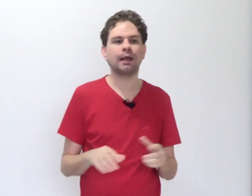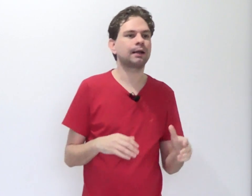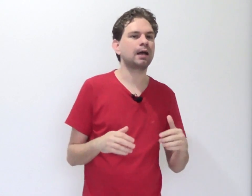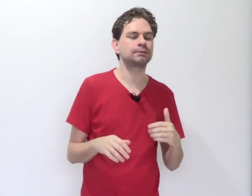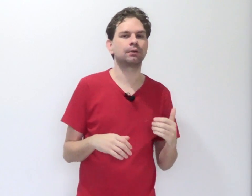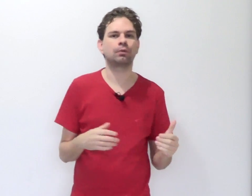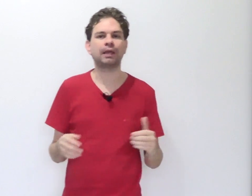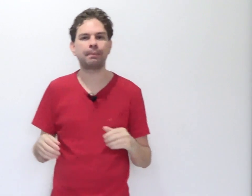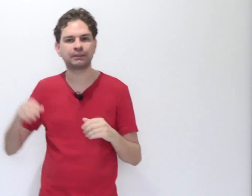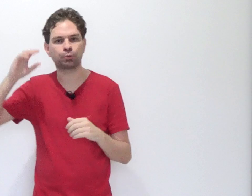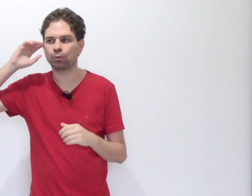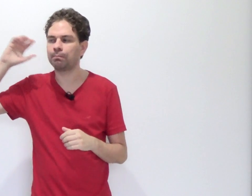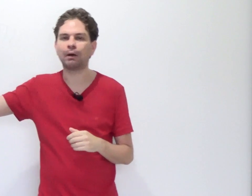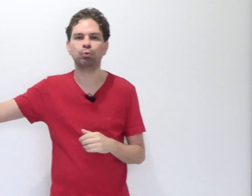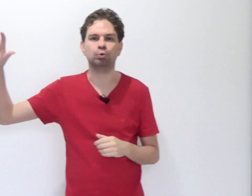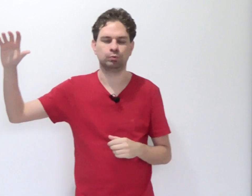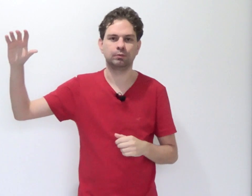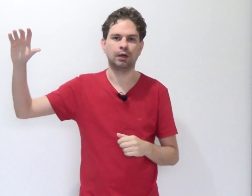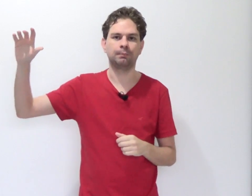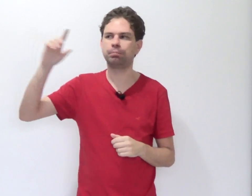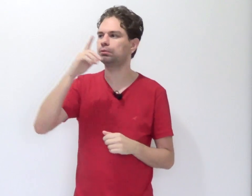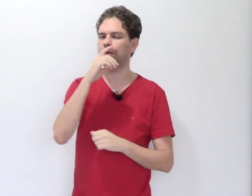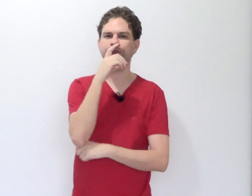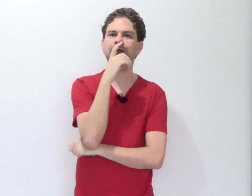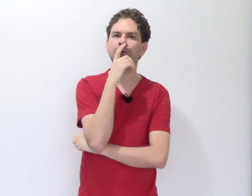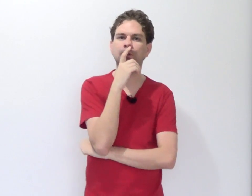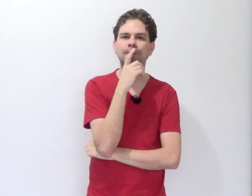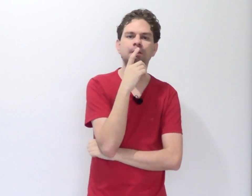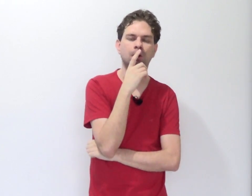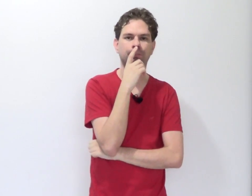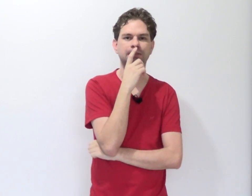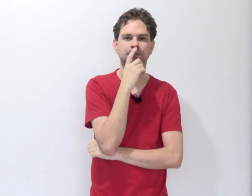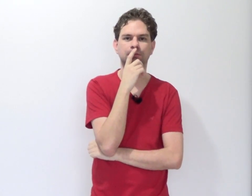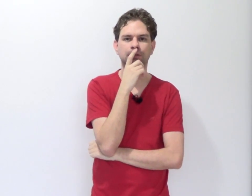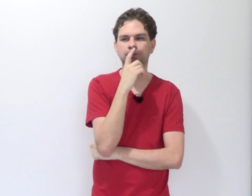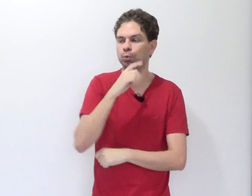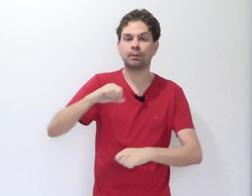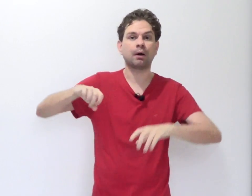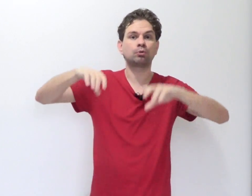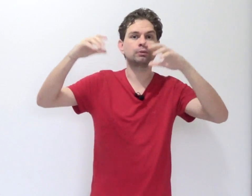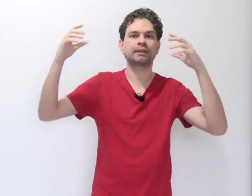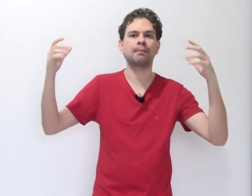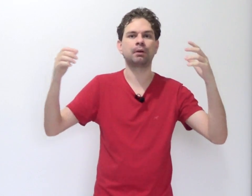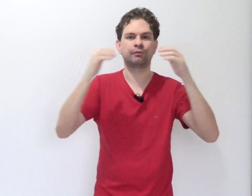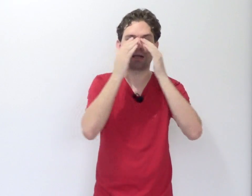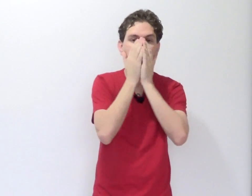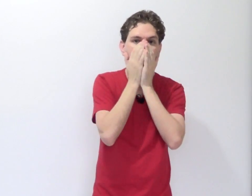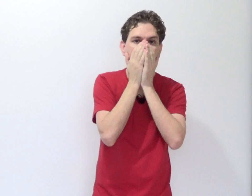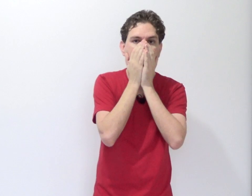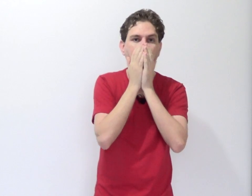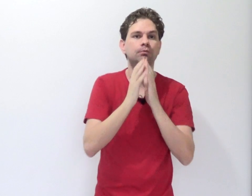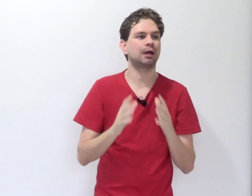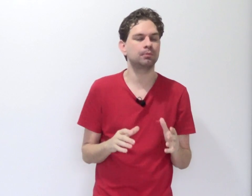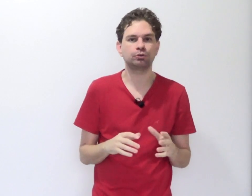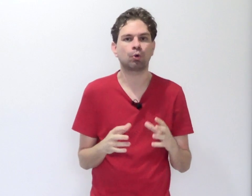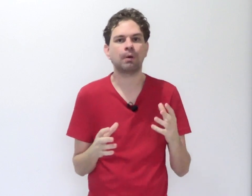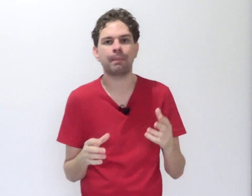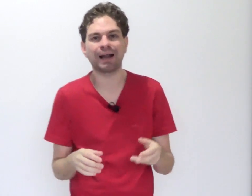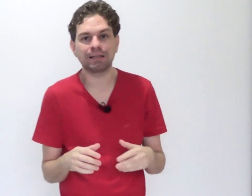lá em casa, tranquilo, onde de repente você escuta um barulho. Aí, puta, eu acho que caiu um caminhão, parceiro. Escuta barulho de coisa quebrando. Fica, caraca, caiu um caminhão de alguma parada,